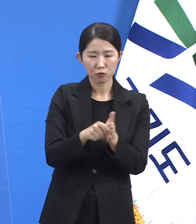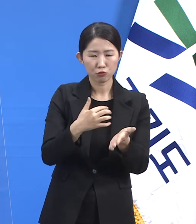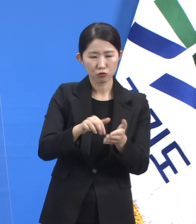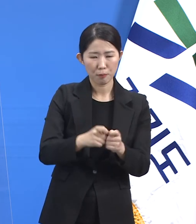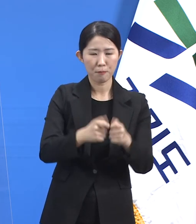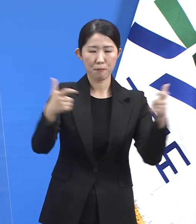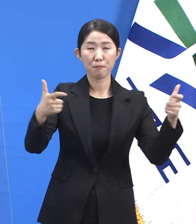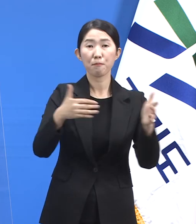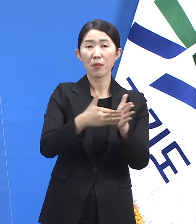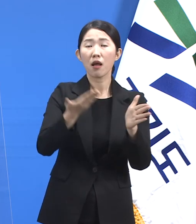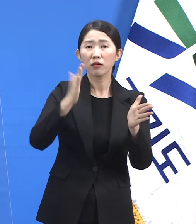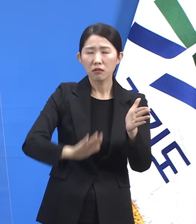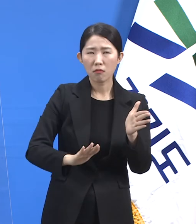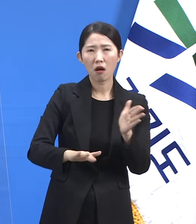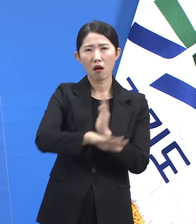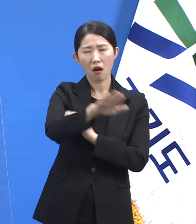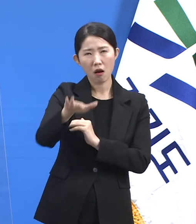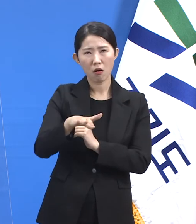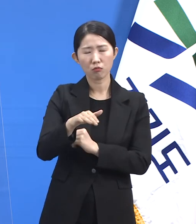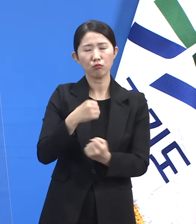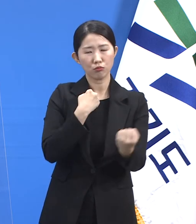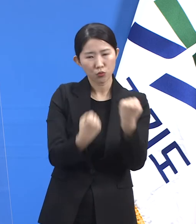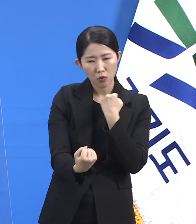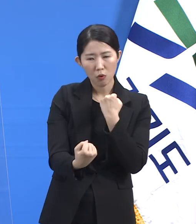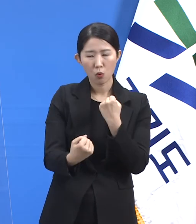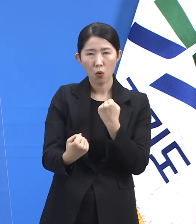있습니다. 송구하게 생각합니다.